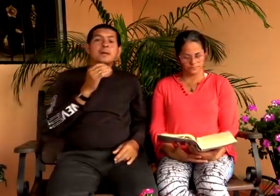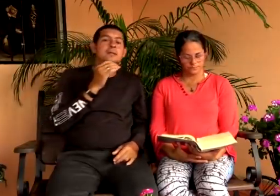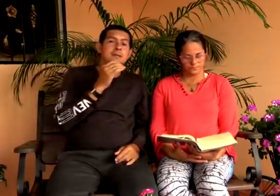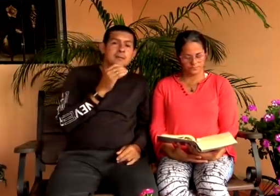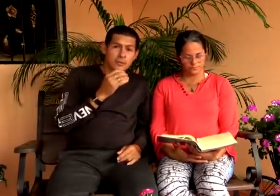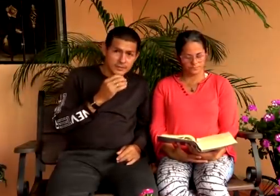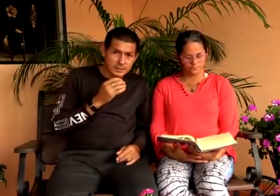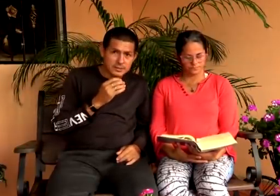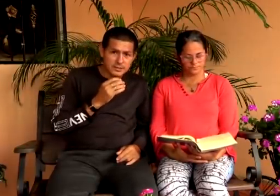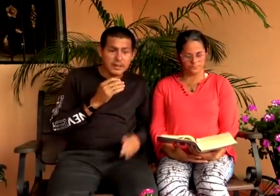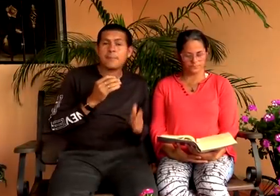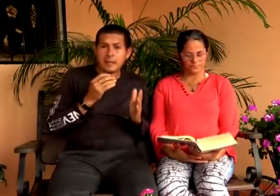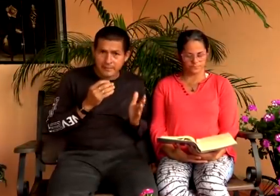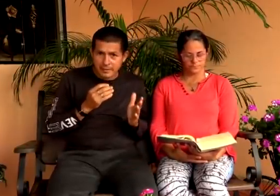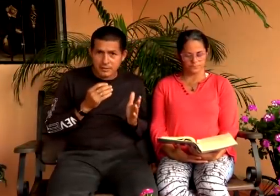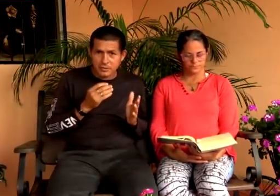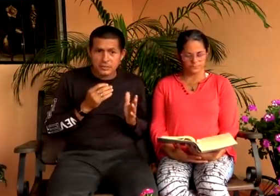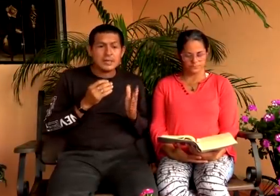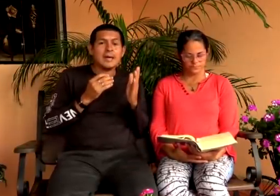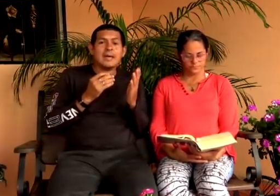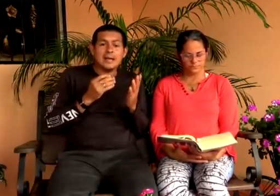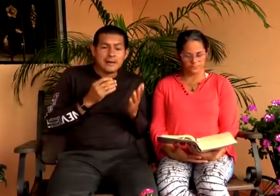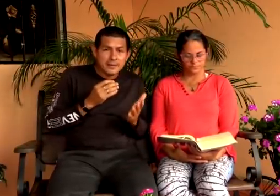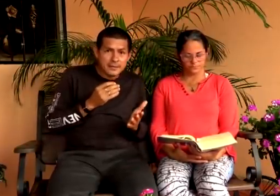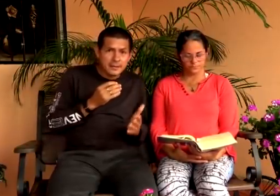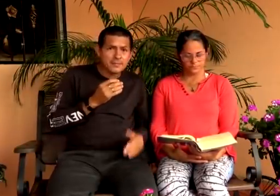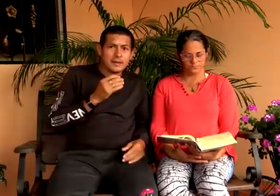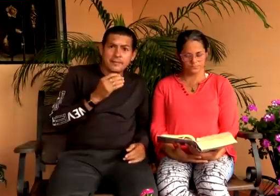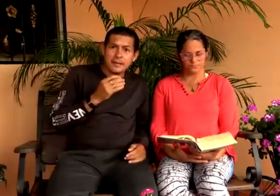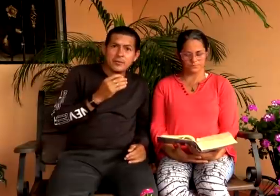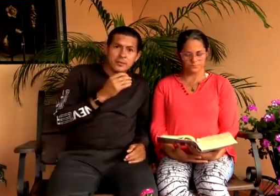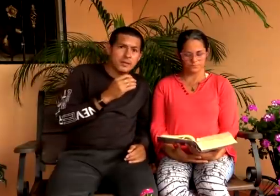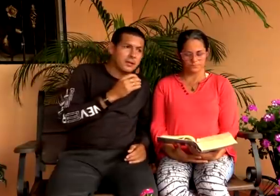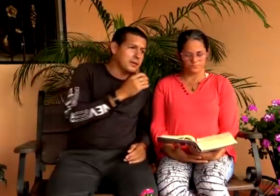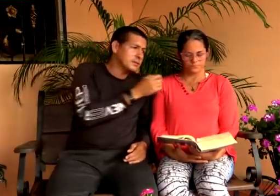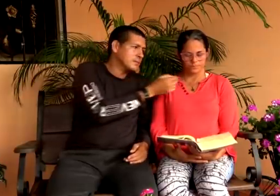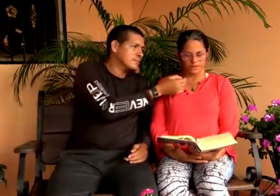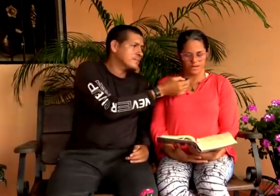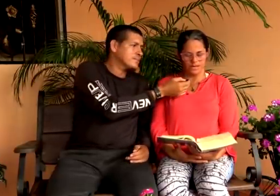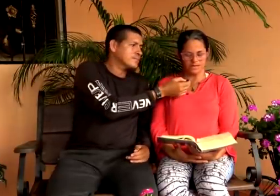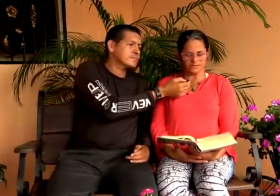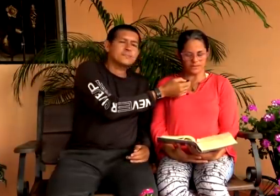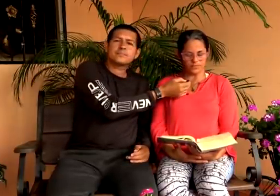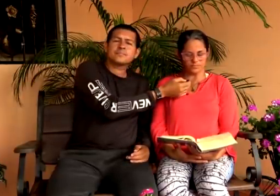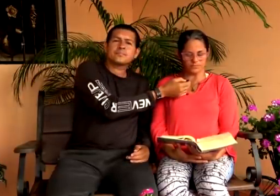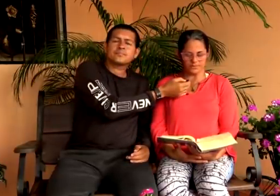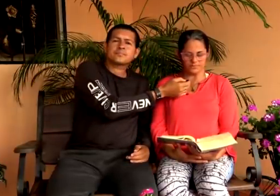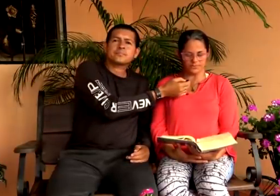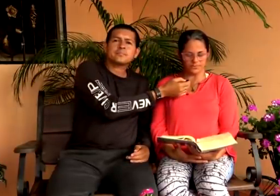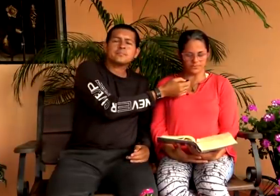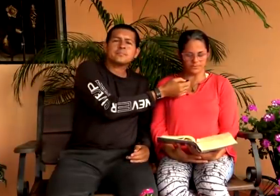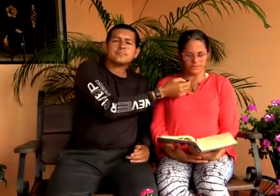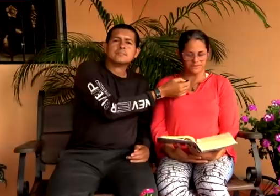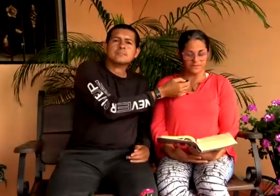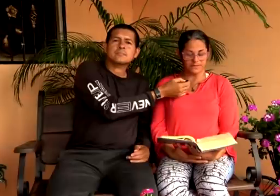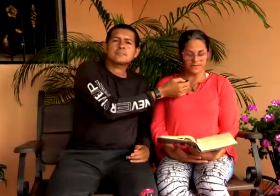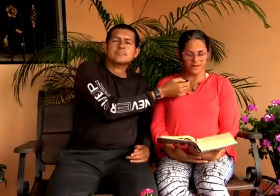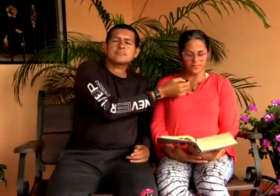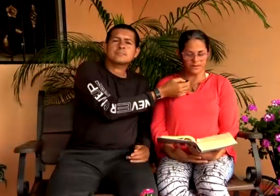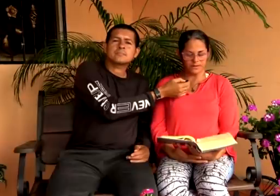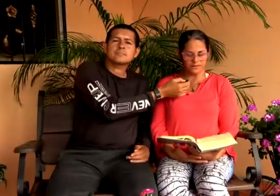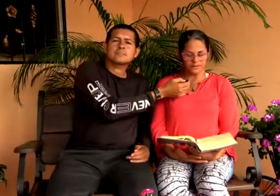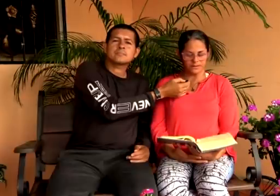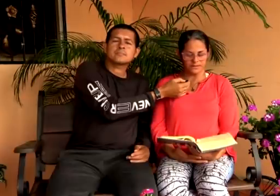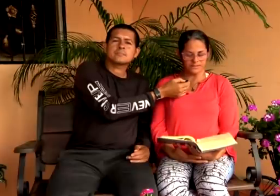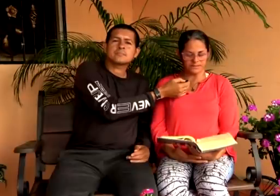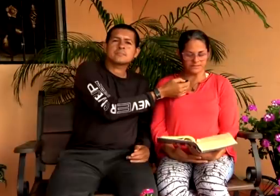Hebreo 10, 10, ¿Lo aceptan? es palabra de Dios en la verdad. Hebreo 10, 10. Esta voluntad de Dios de que